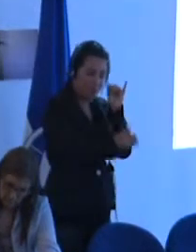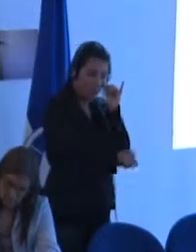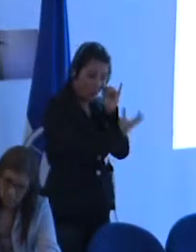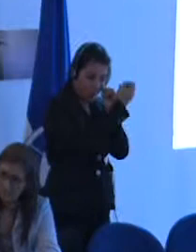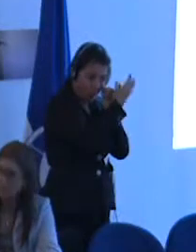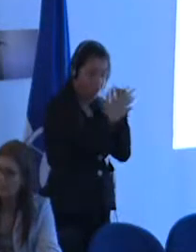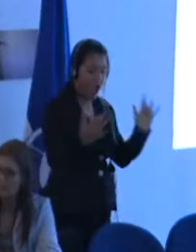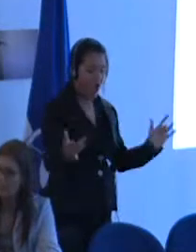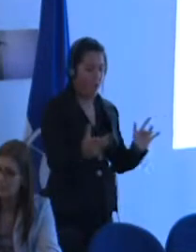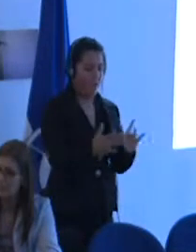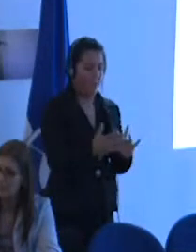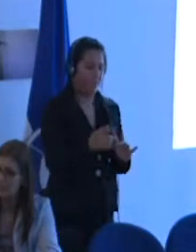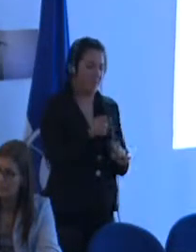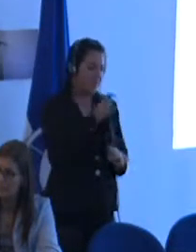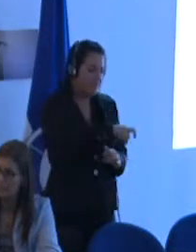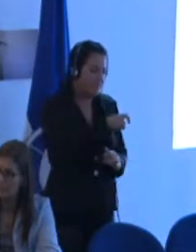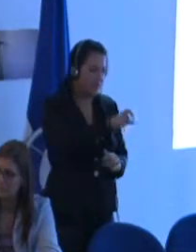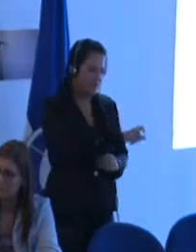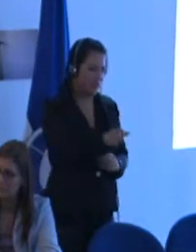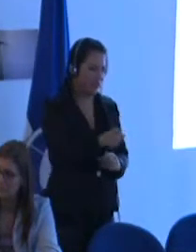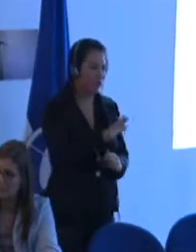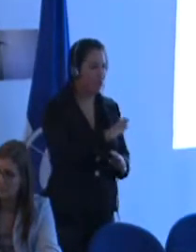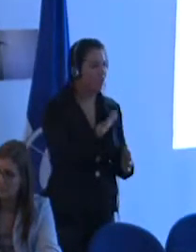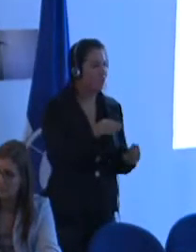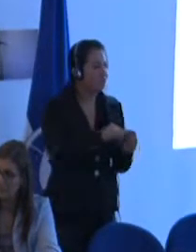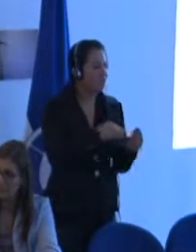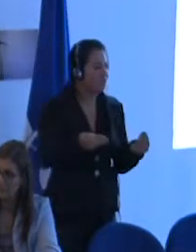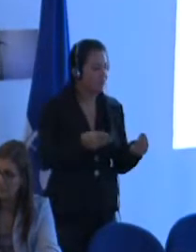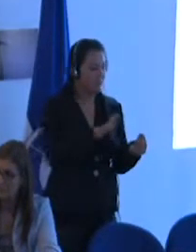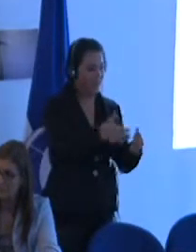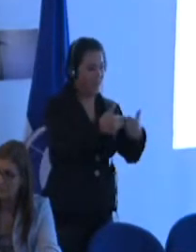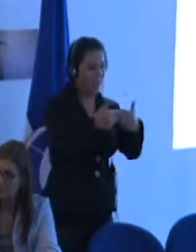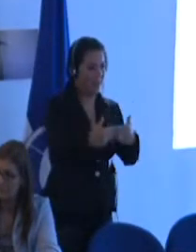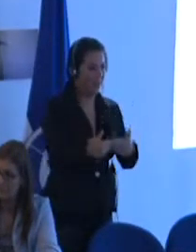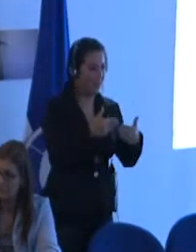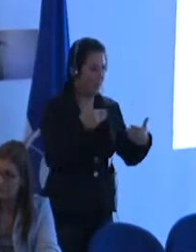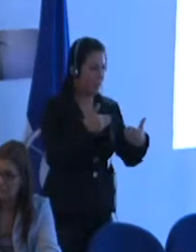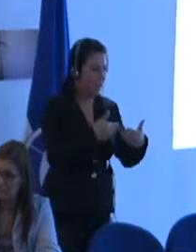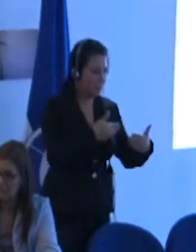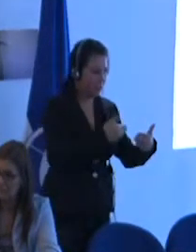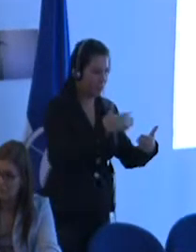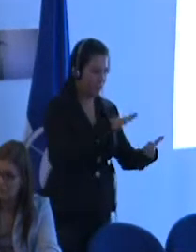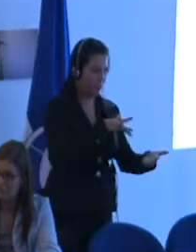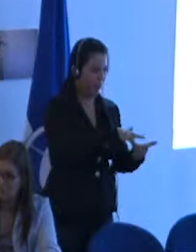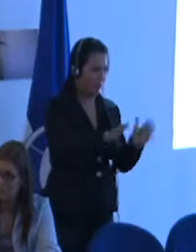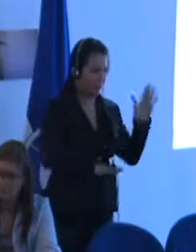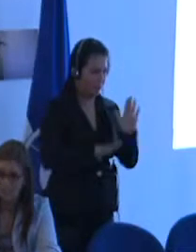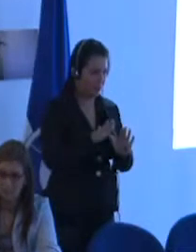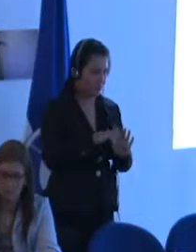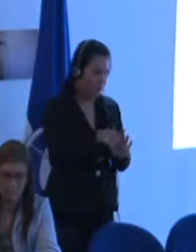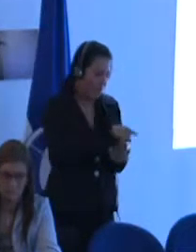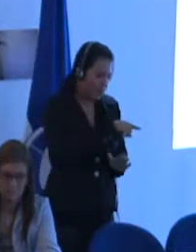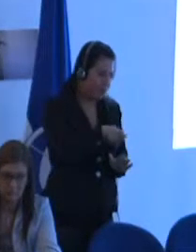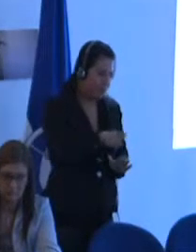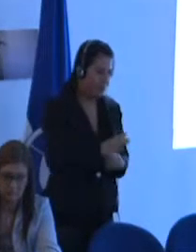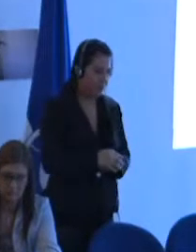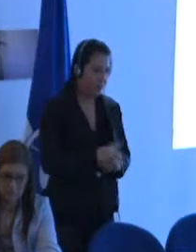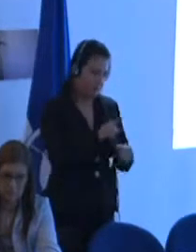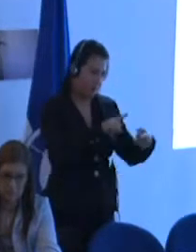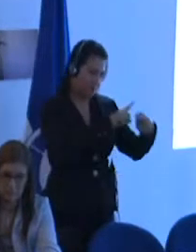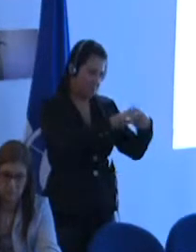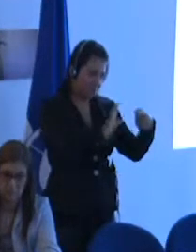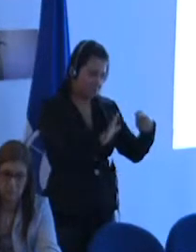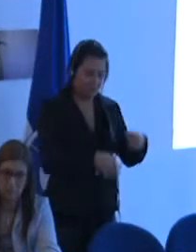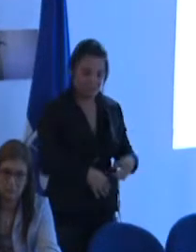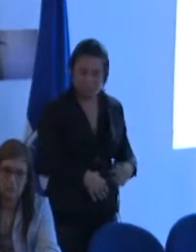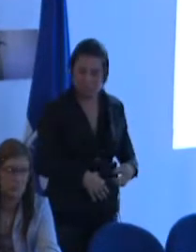a las necesidades de las personas en función de sus limitaciones de participación que tienen. Ese es el